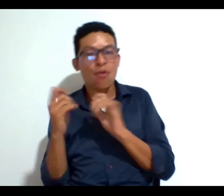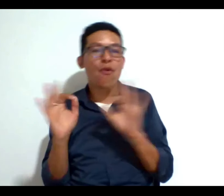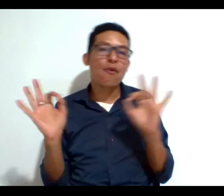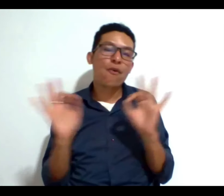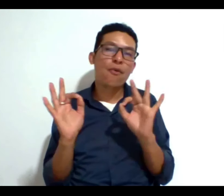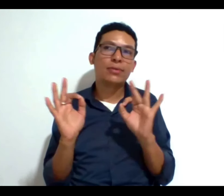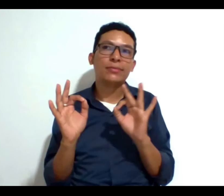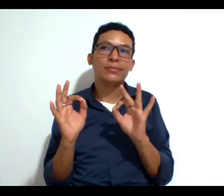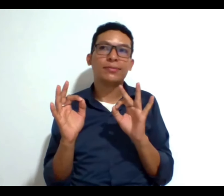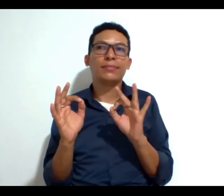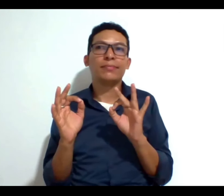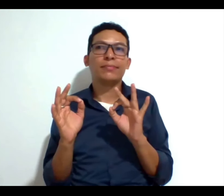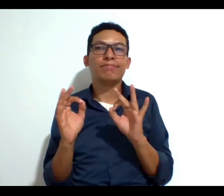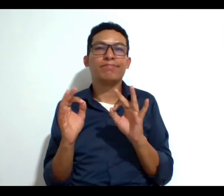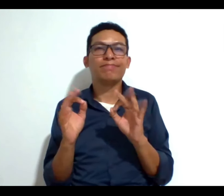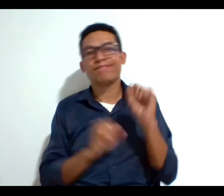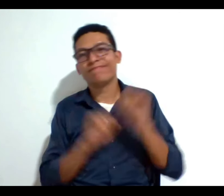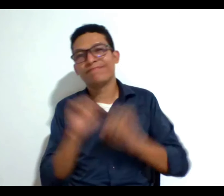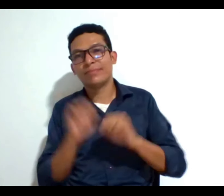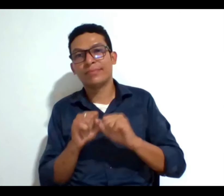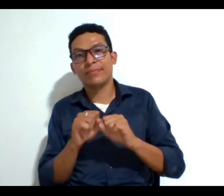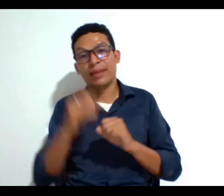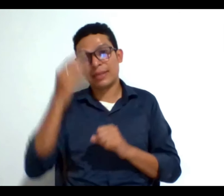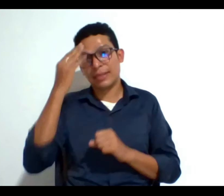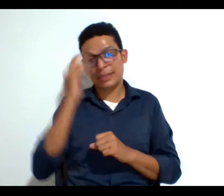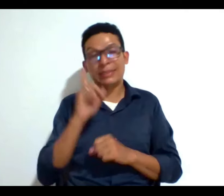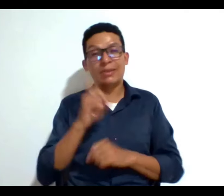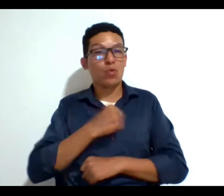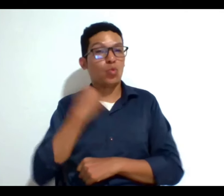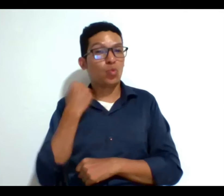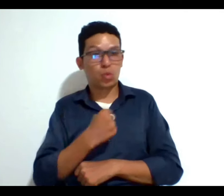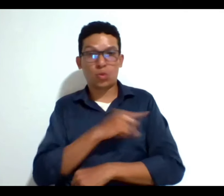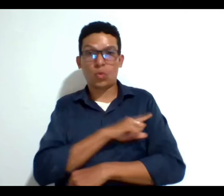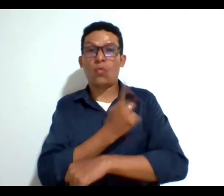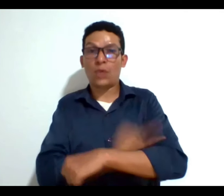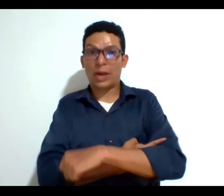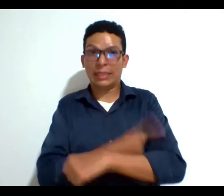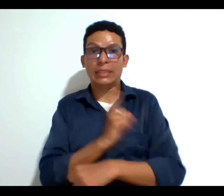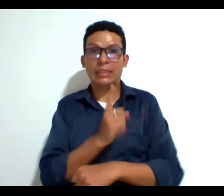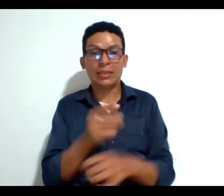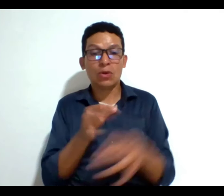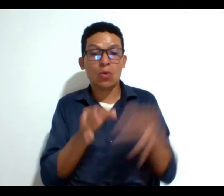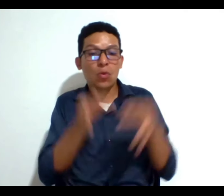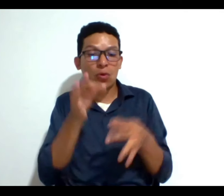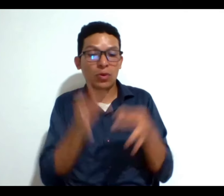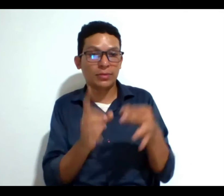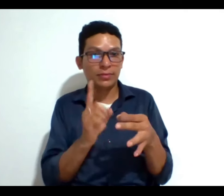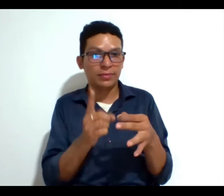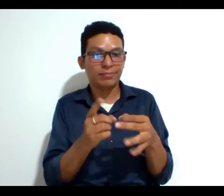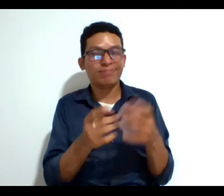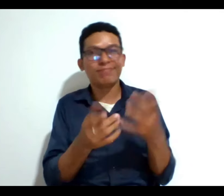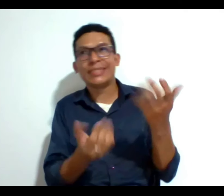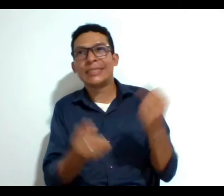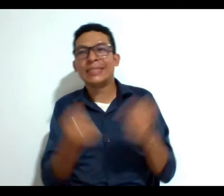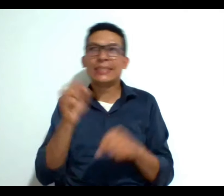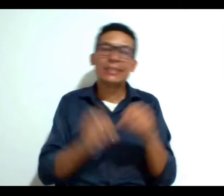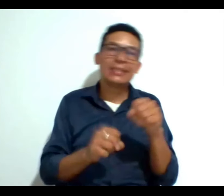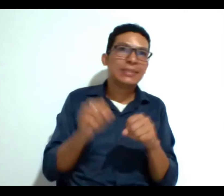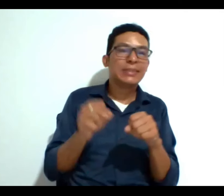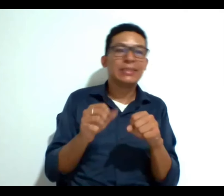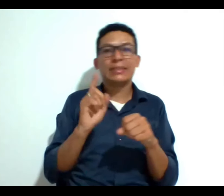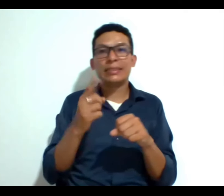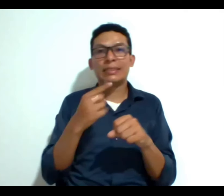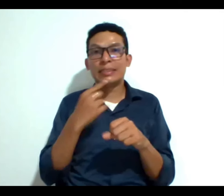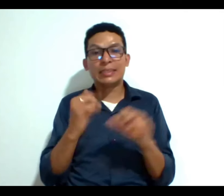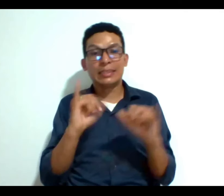y quizás esto es claro es una figura fuerte que puede tener unas implicaciones jurídicas quizás no había mucho conocimiento de que la figura ya no